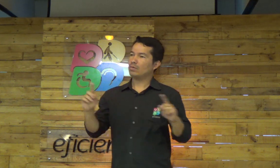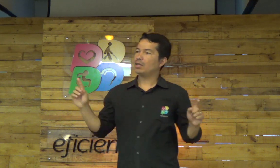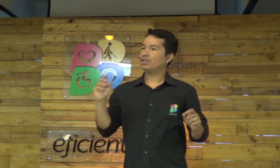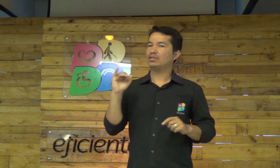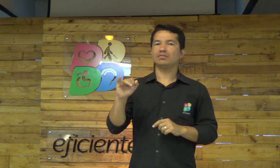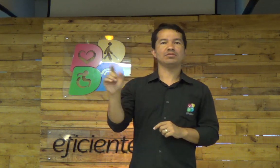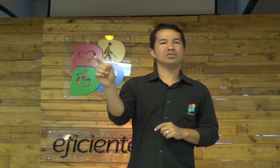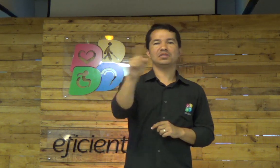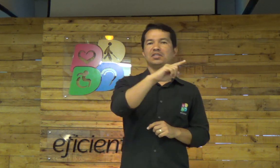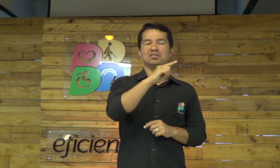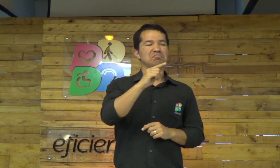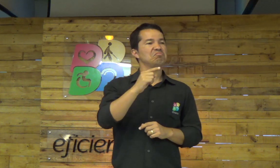Mas,